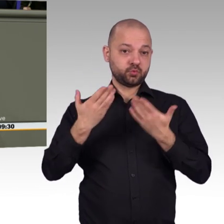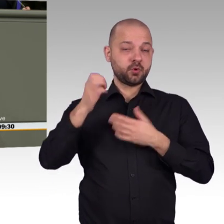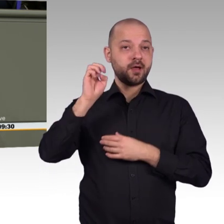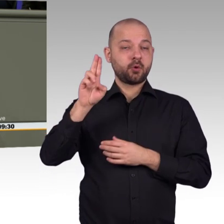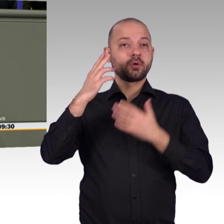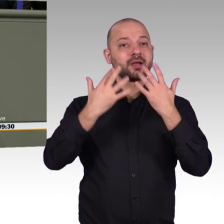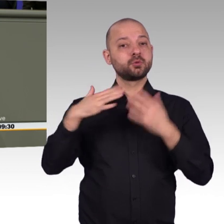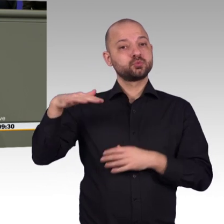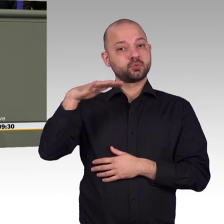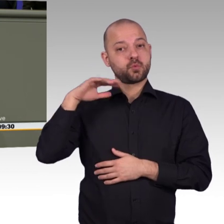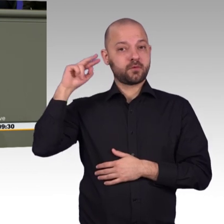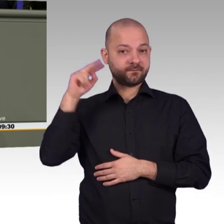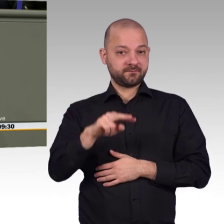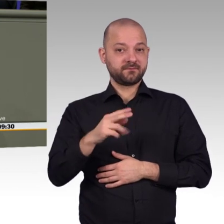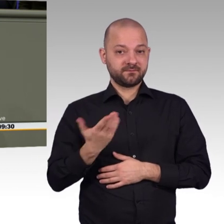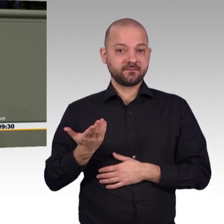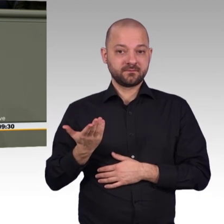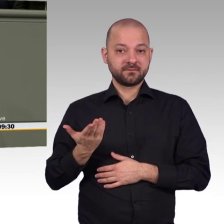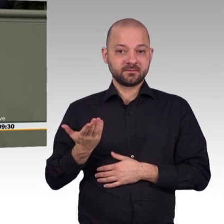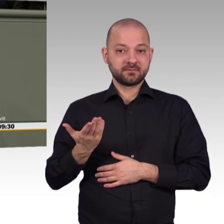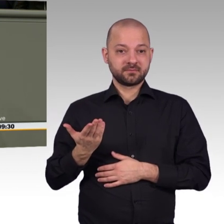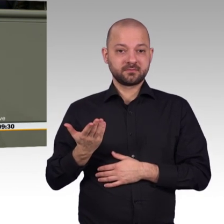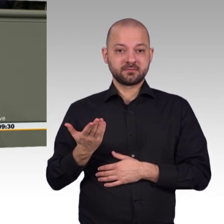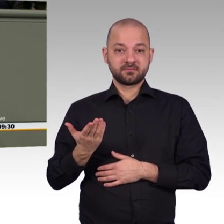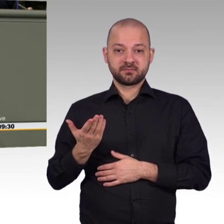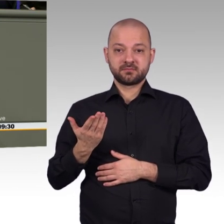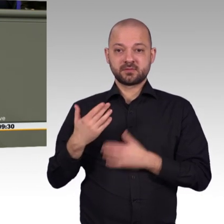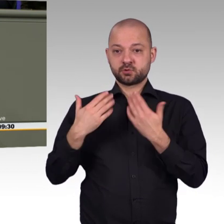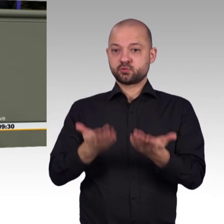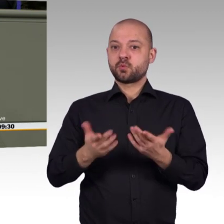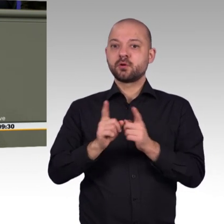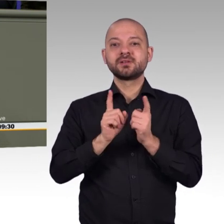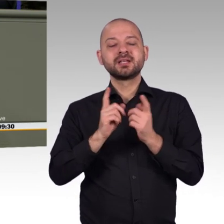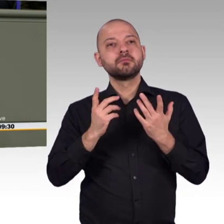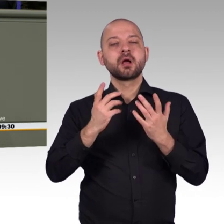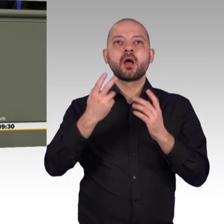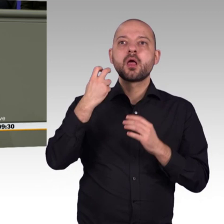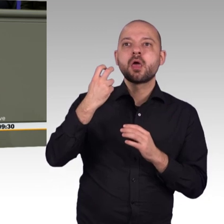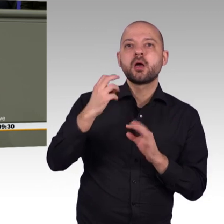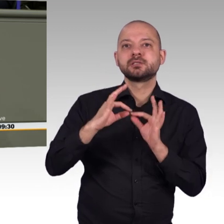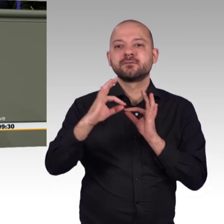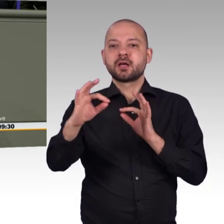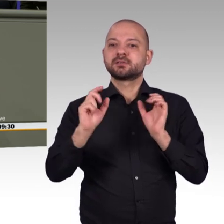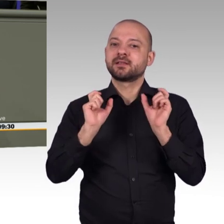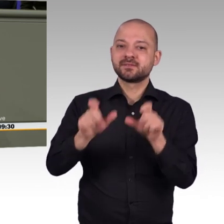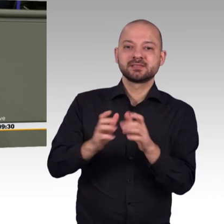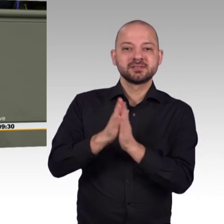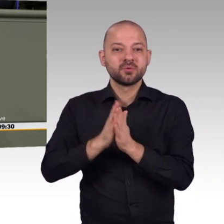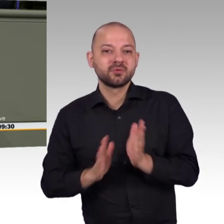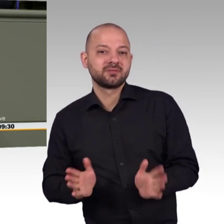Deutsche Telekom für 200 Meter Glasfaserverlegung einer Schule im bayerischen Wiesentau. Für die Bundesregierung ist das natürlich kein